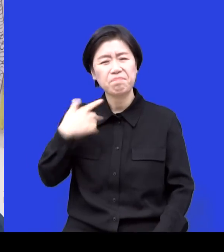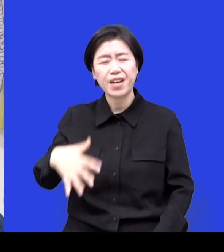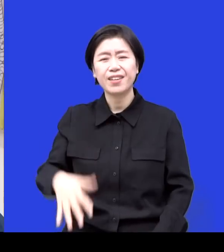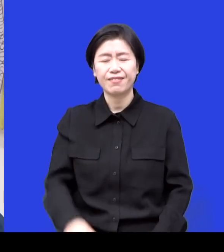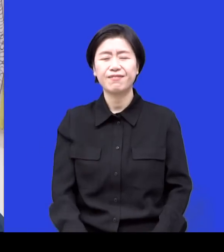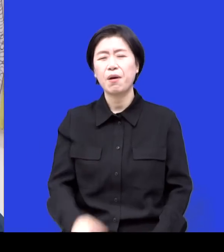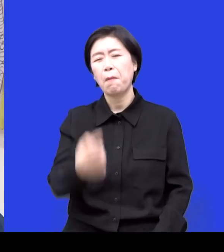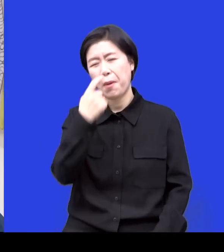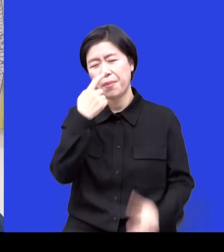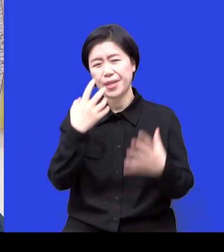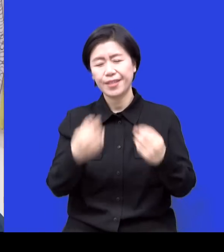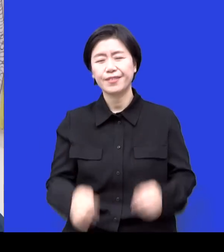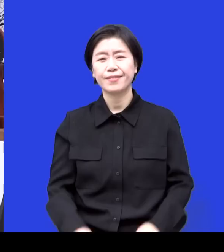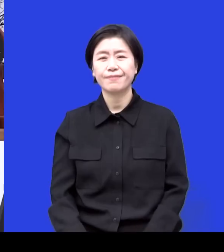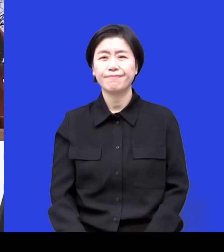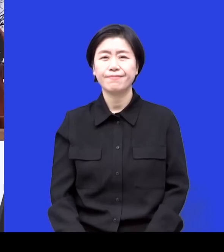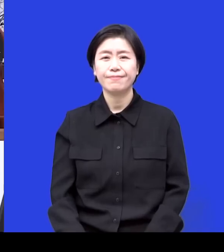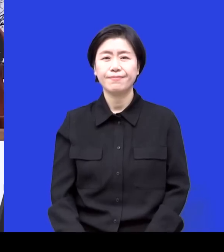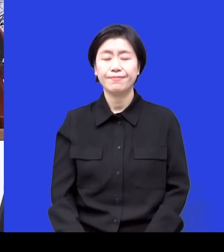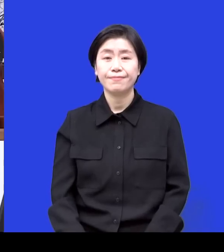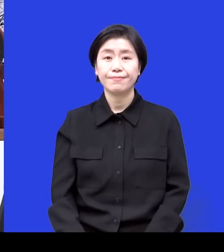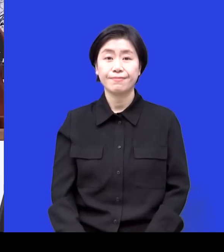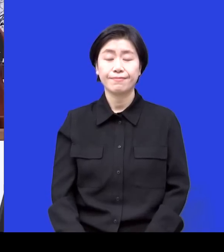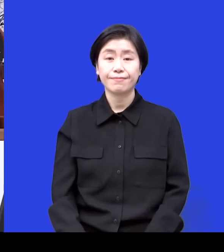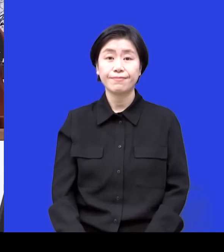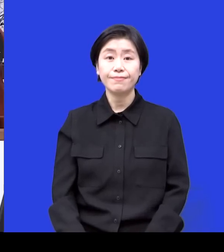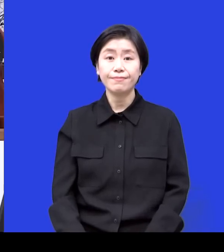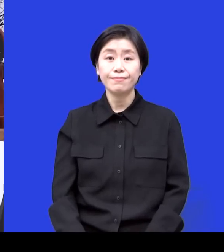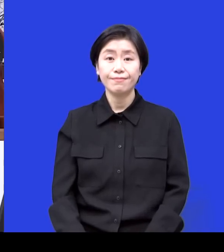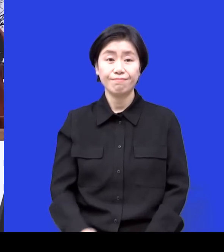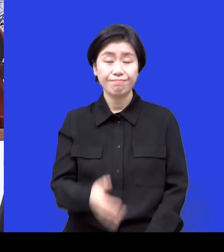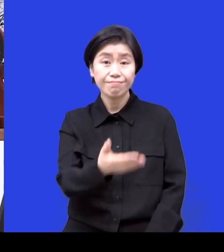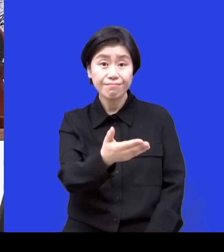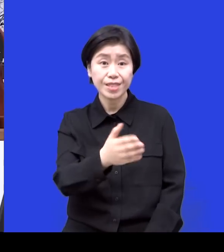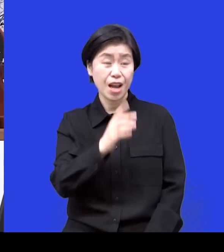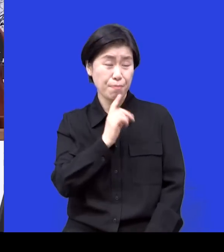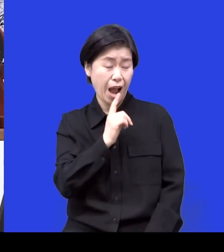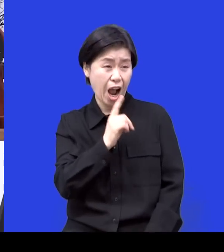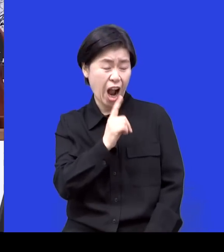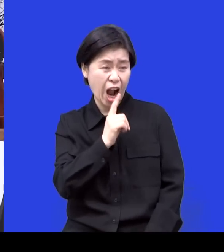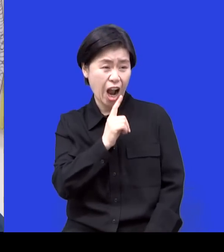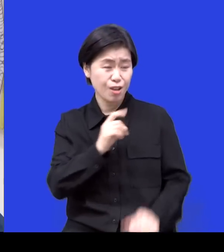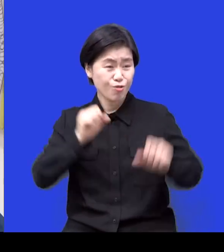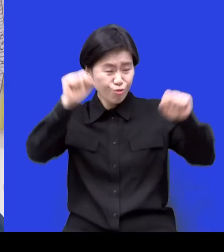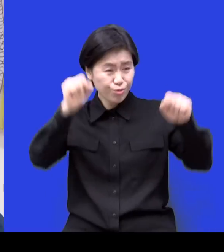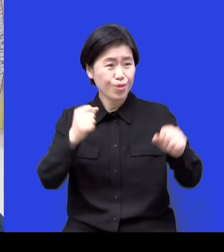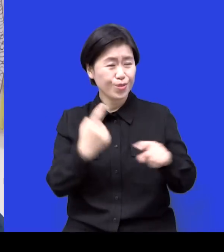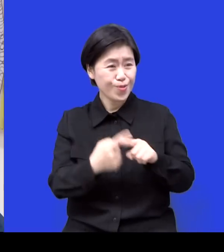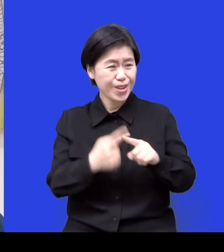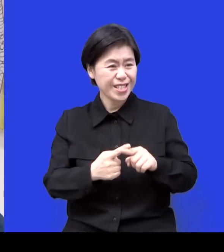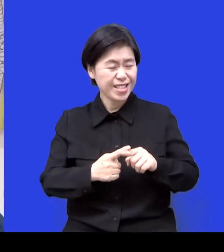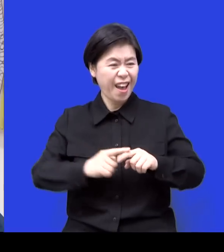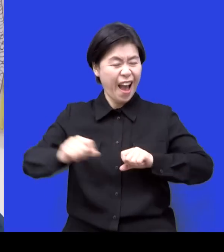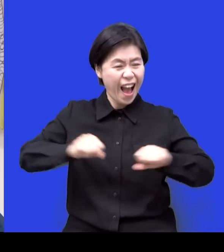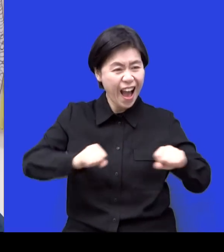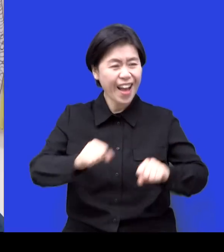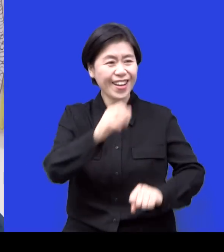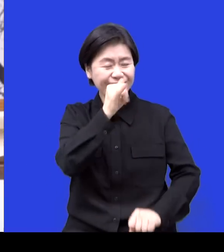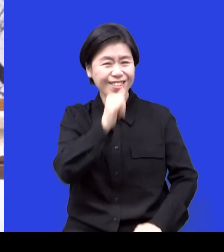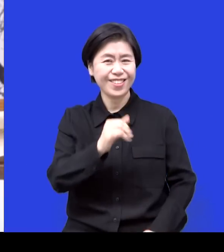이정수 형제 어떻게 드셨어요? 오늘 말씀하시는 거 옆에서 듣는데 말씀도 크로스피처럼 하셔가지고 제가 같이 이렇게 뭔가 굉장히 열심히